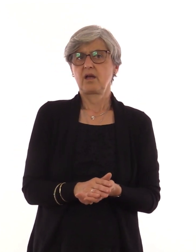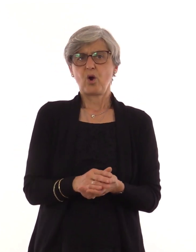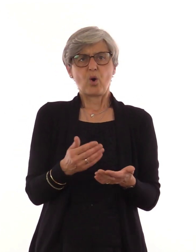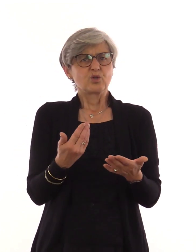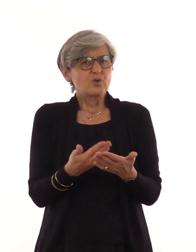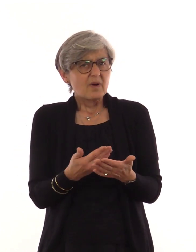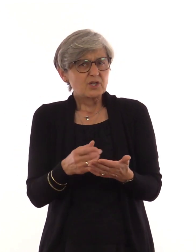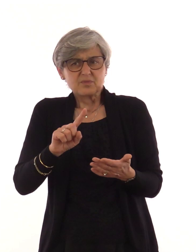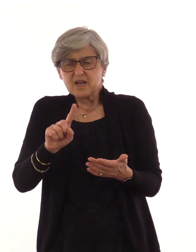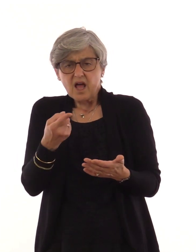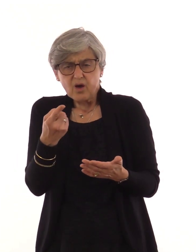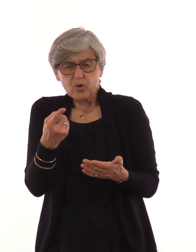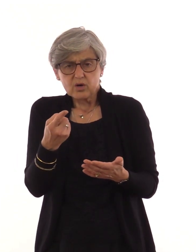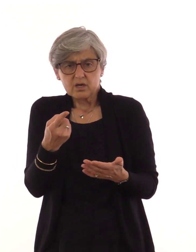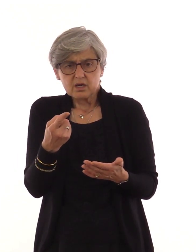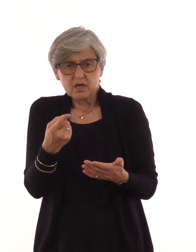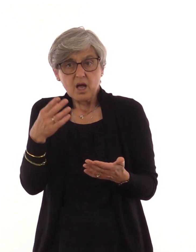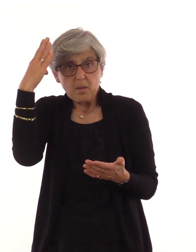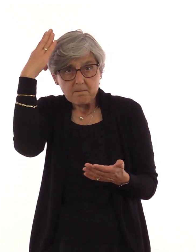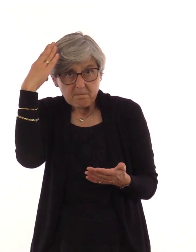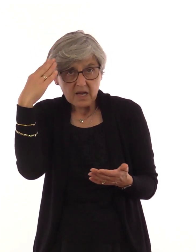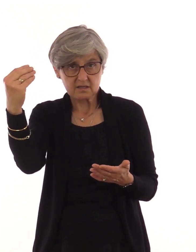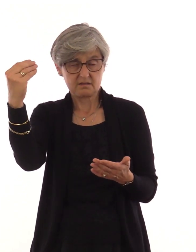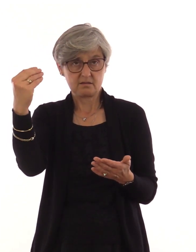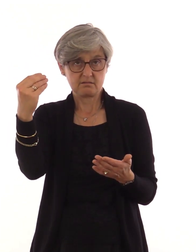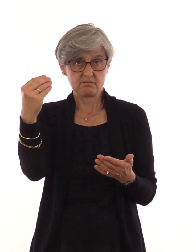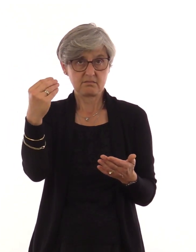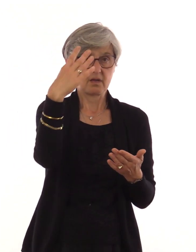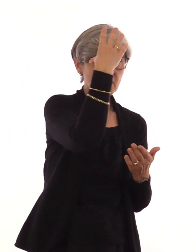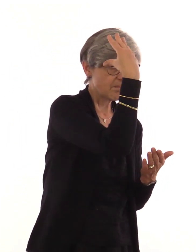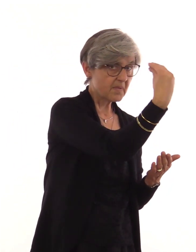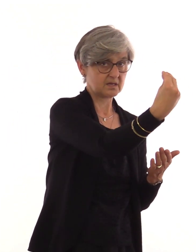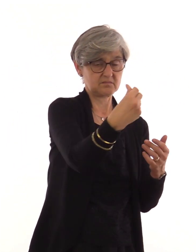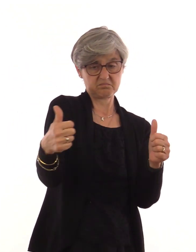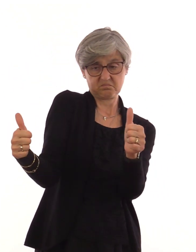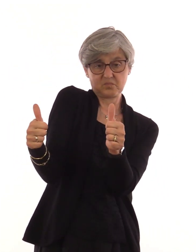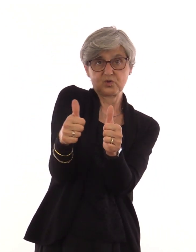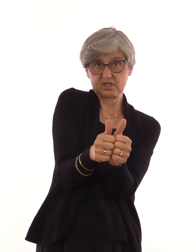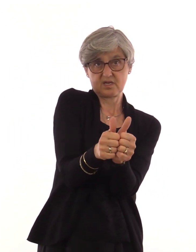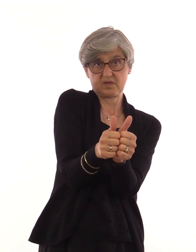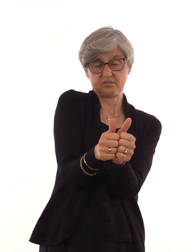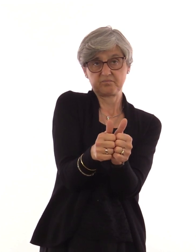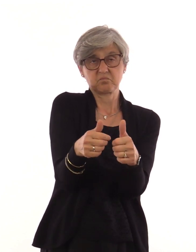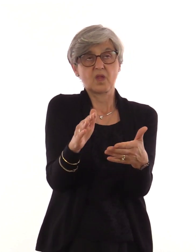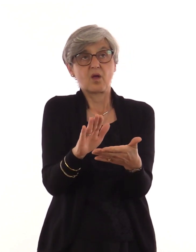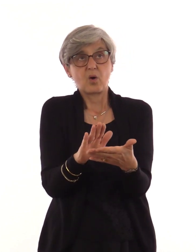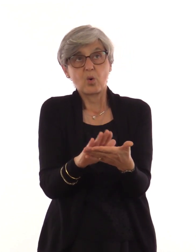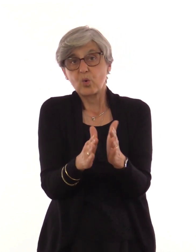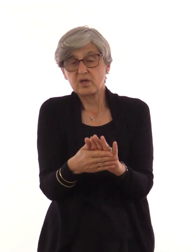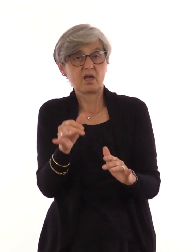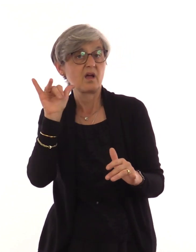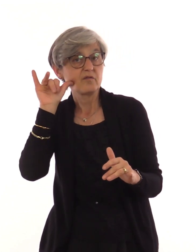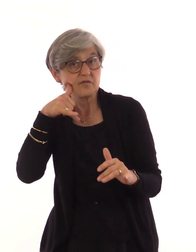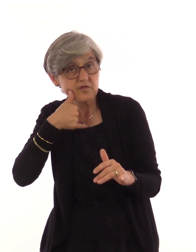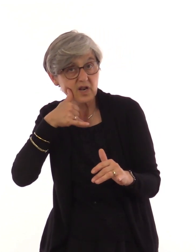dürfen nicht zusammen wohnen. Die AfD sagt, nur Männer und Frauen, das sind